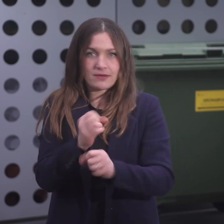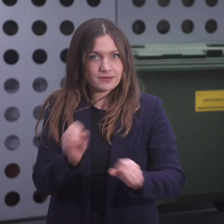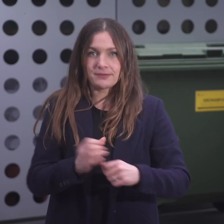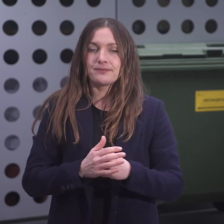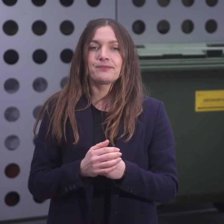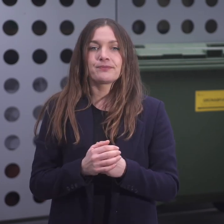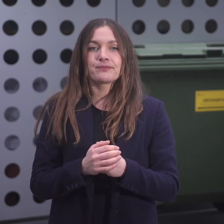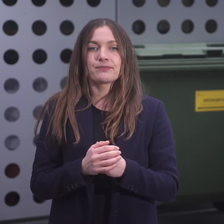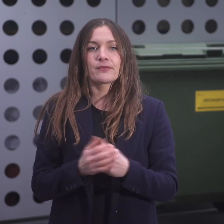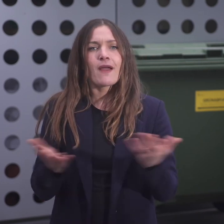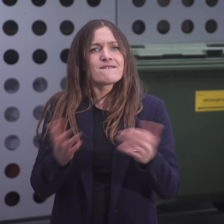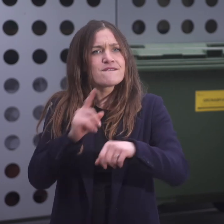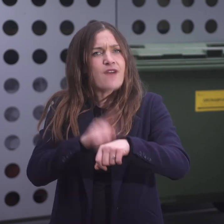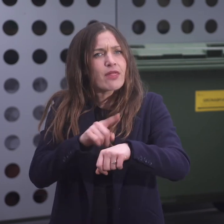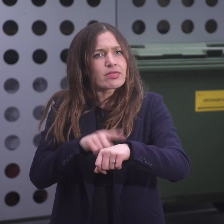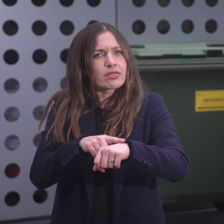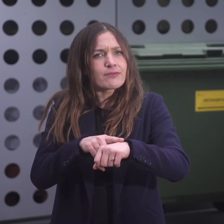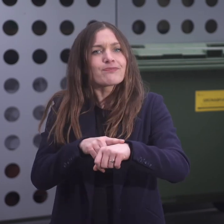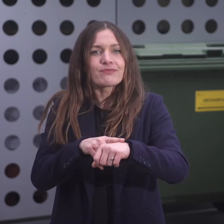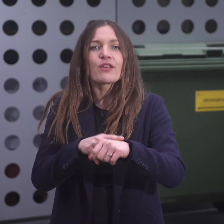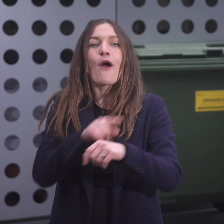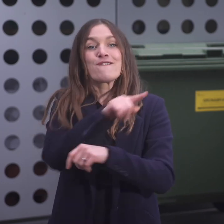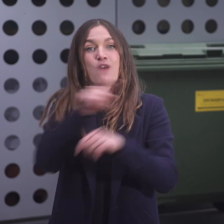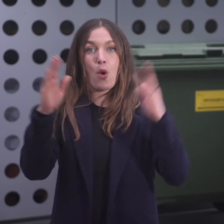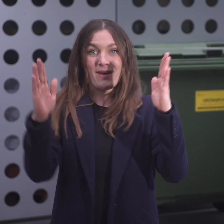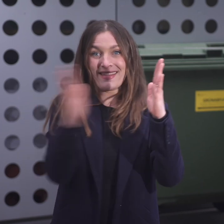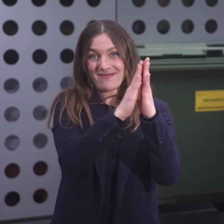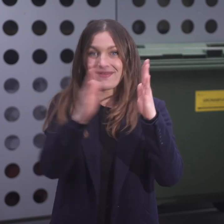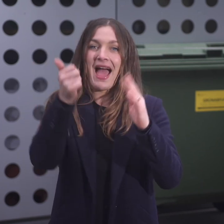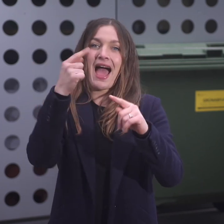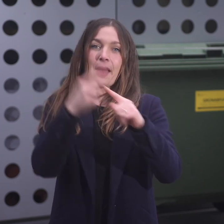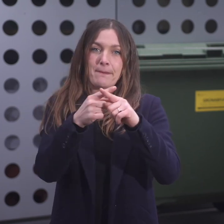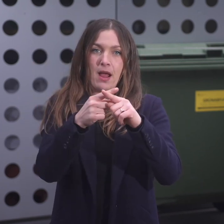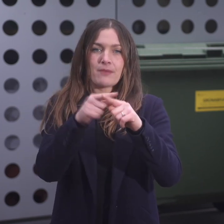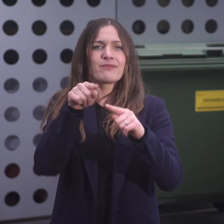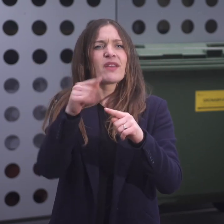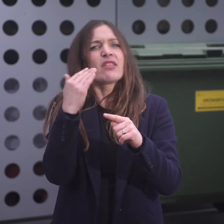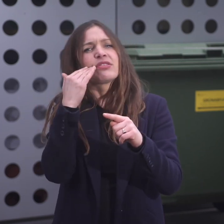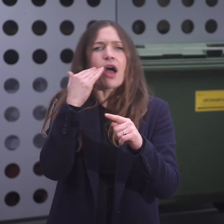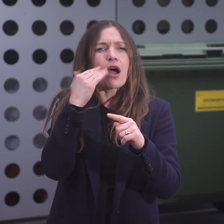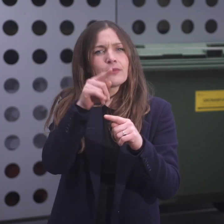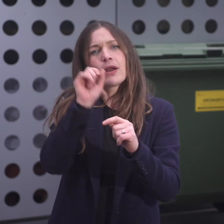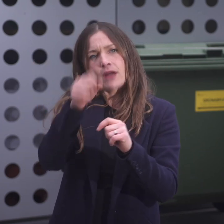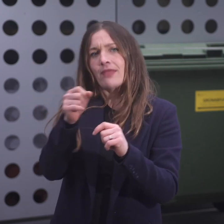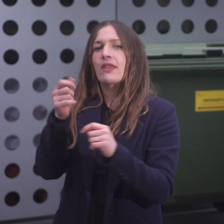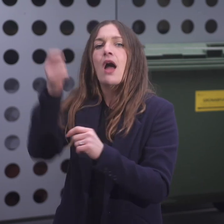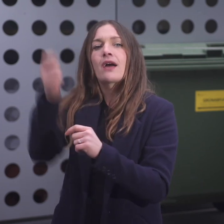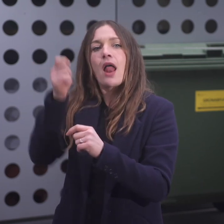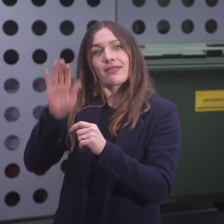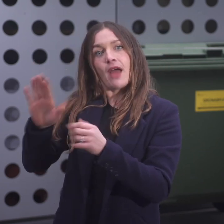Grüngut. Wann? An den Tagen der Grünabfuhr, d.h. einmal in der